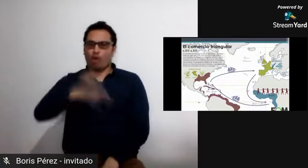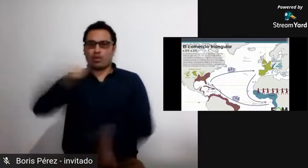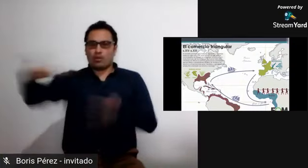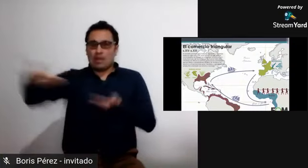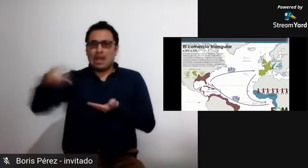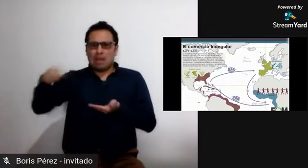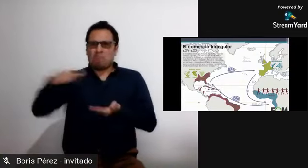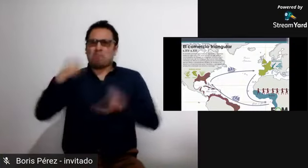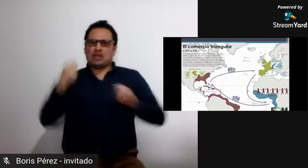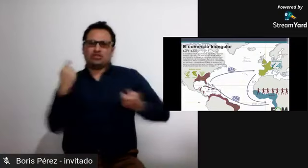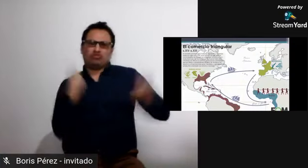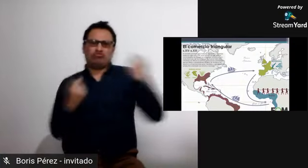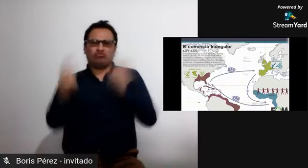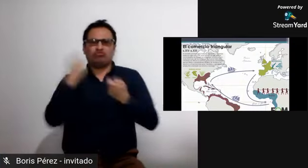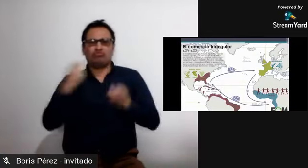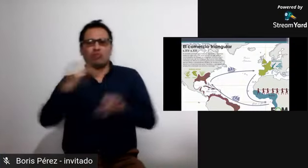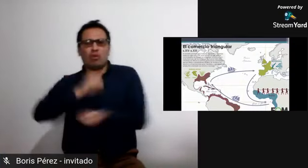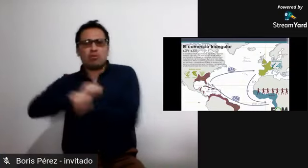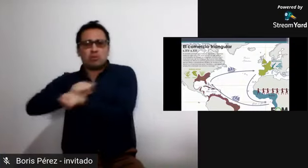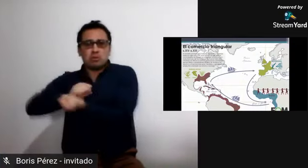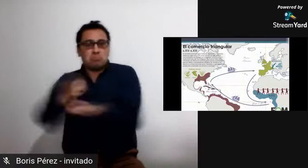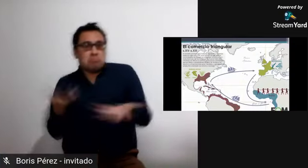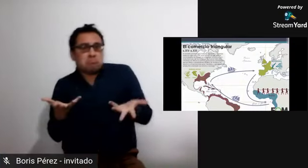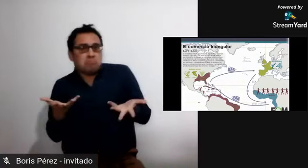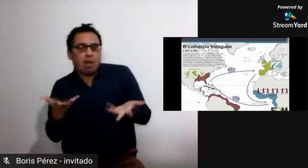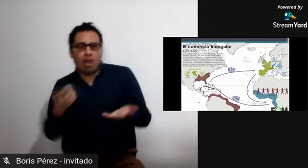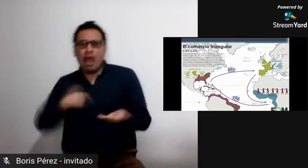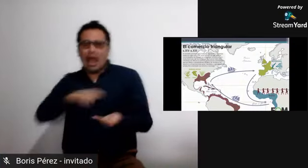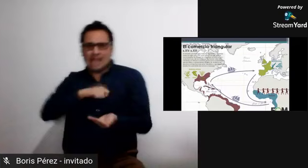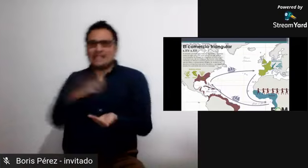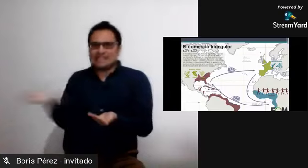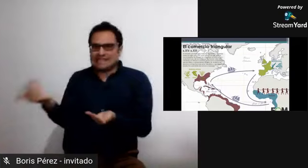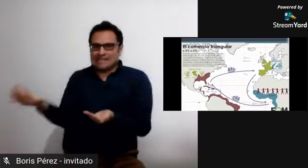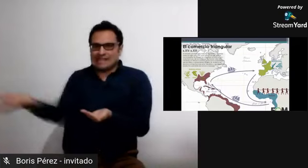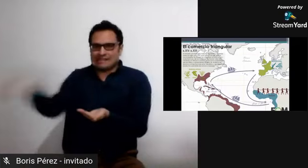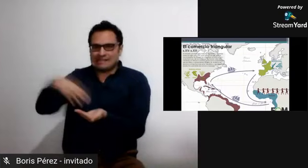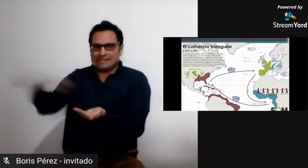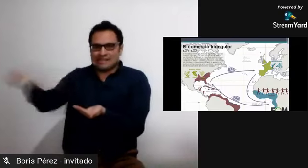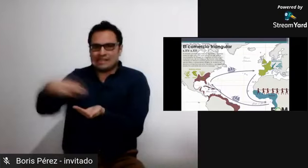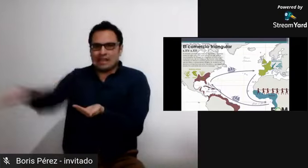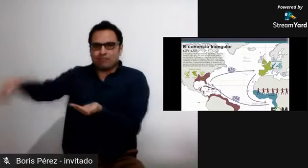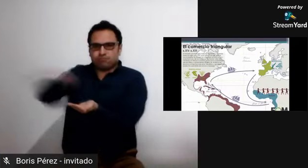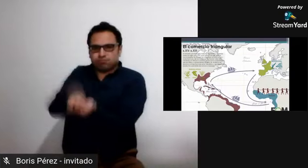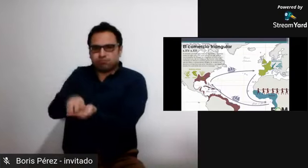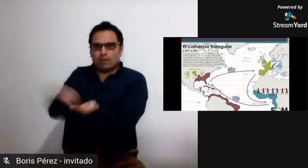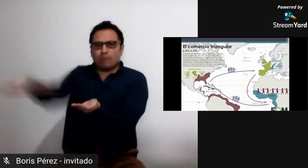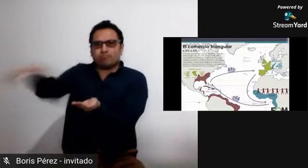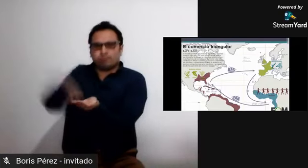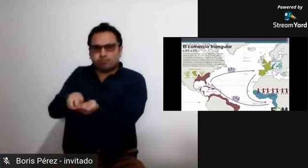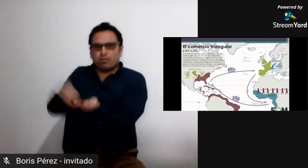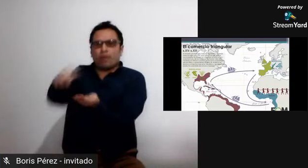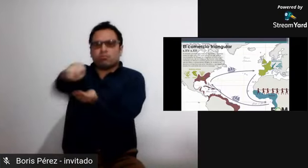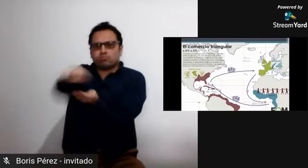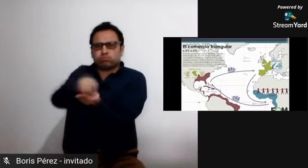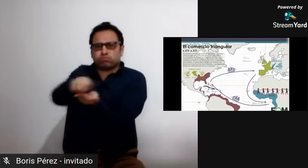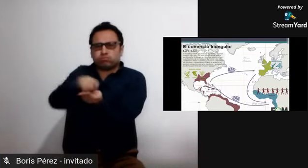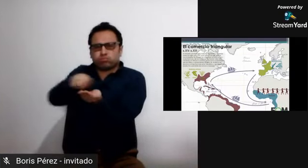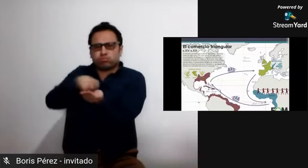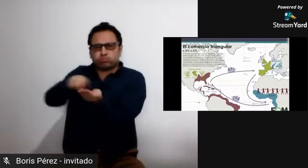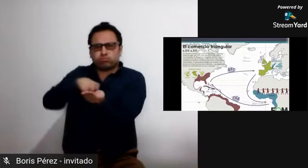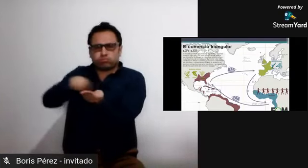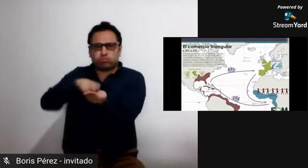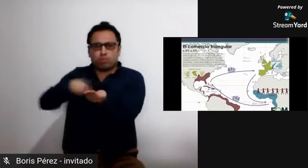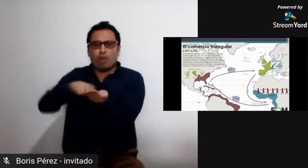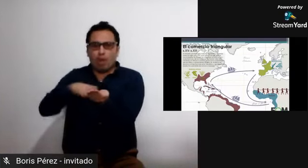los portugués ellos tenían un poder y un control sobre el comercio de los negros y la esclavitud